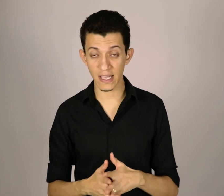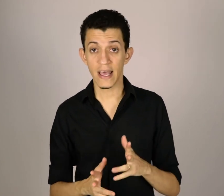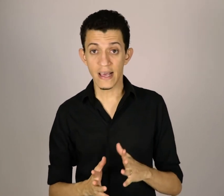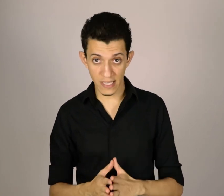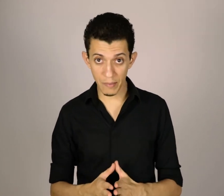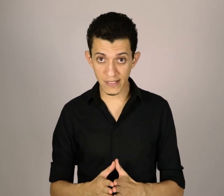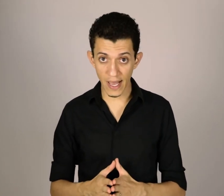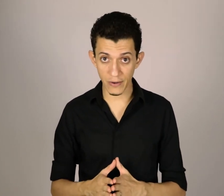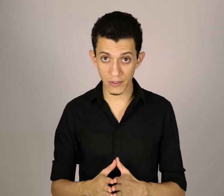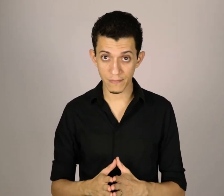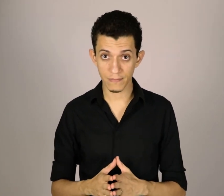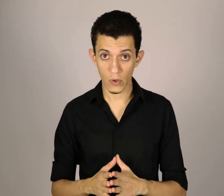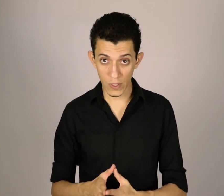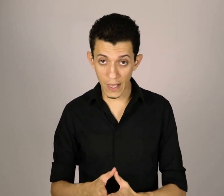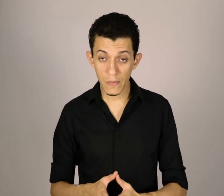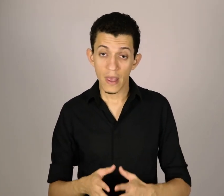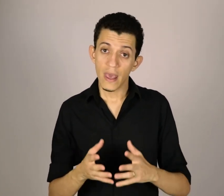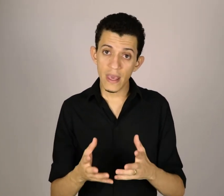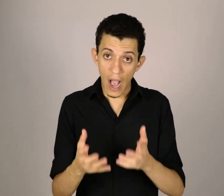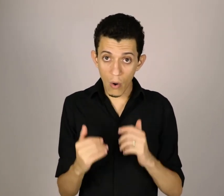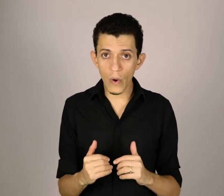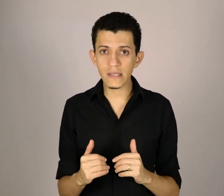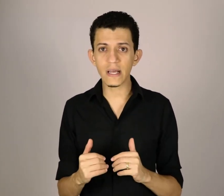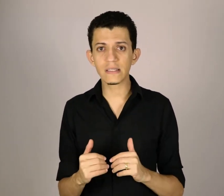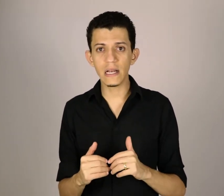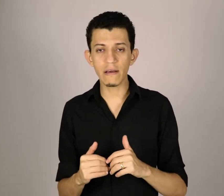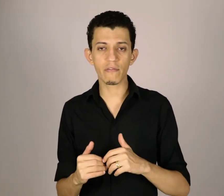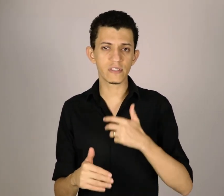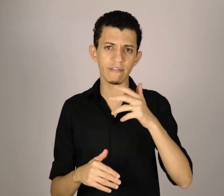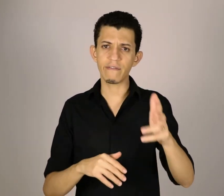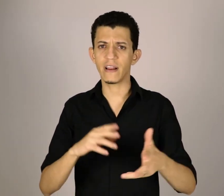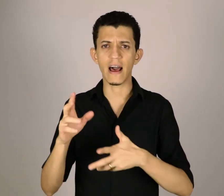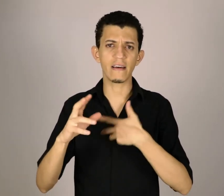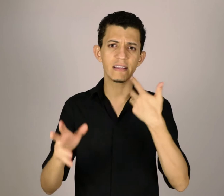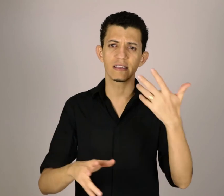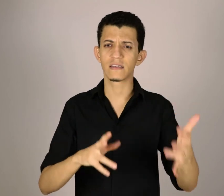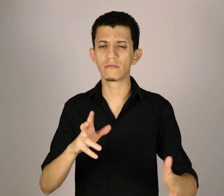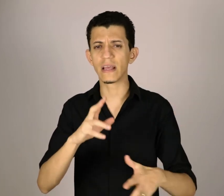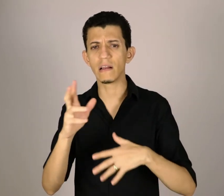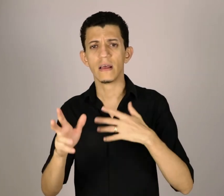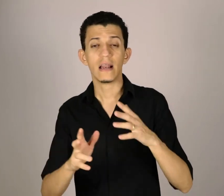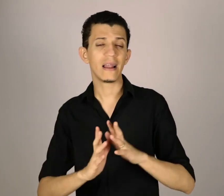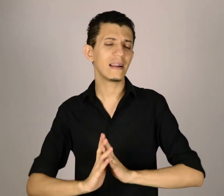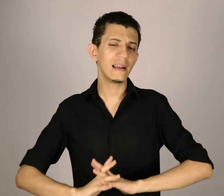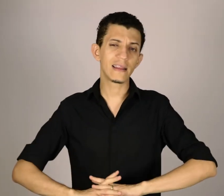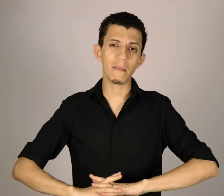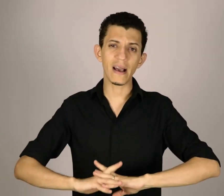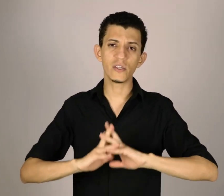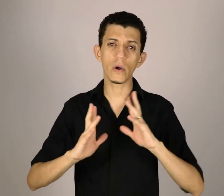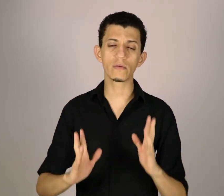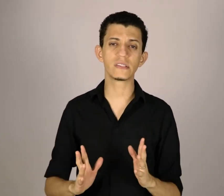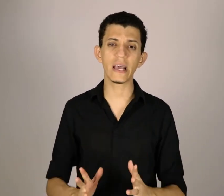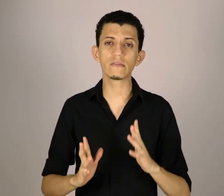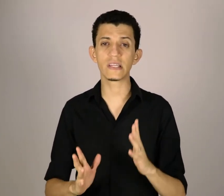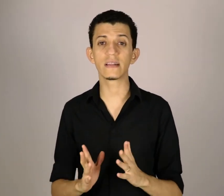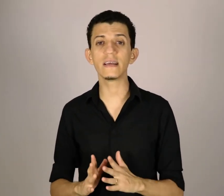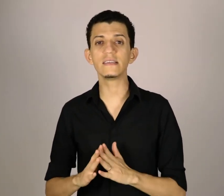Sem Mistérios, ok? E ao conhecer esse livro, você vai ver lá a descrição dele, ele tem mais de 875